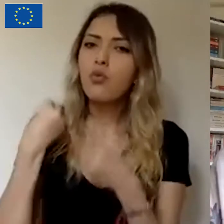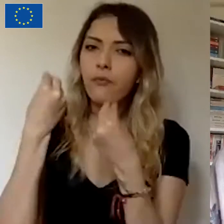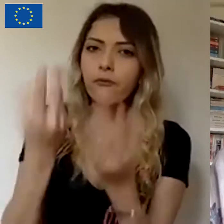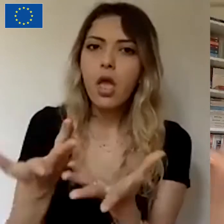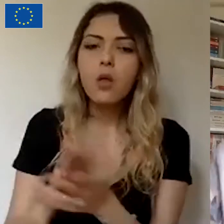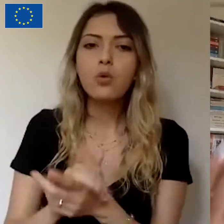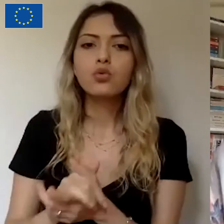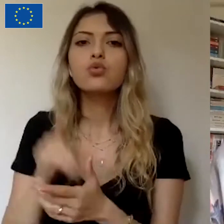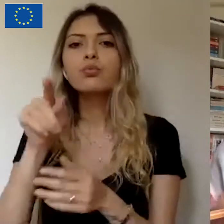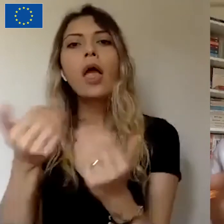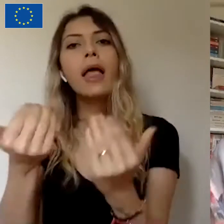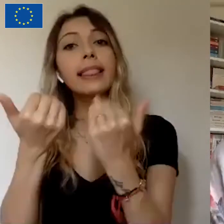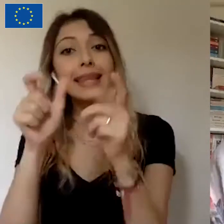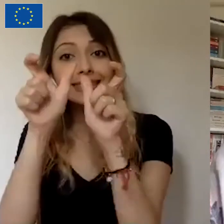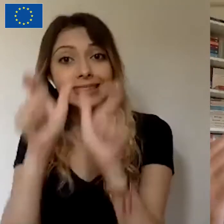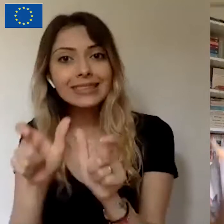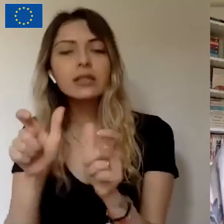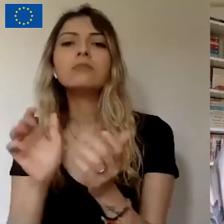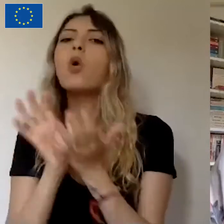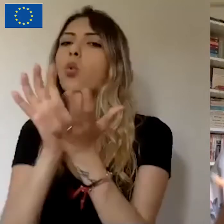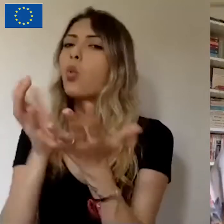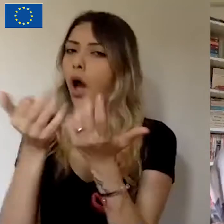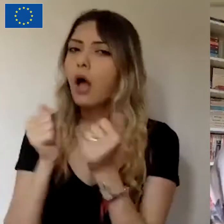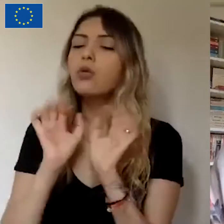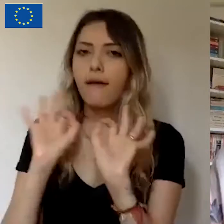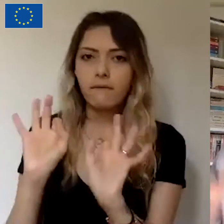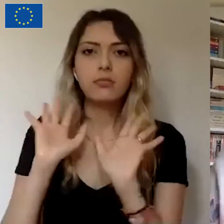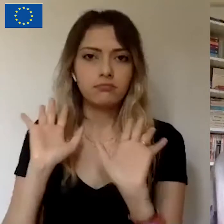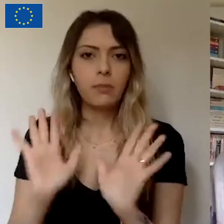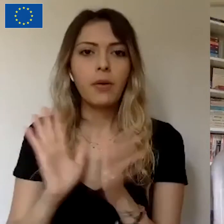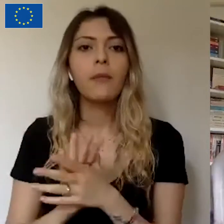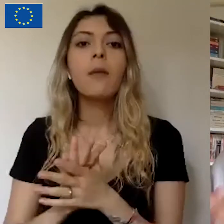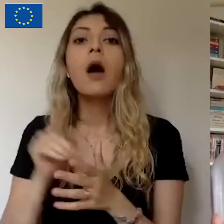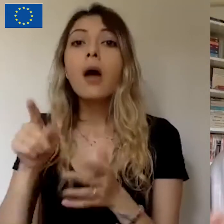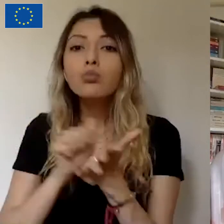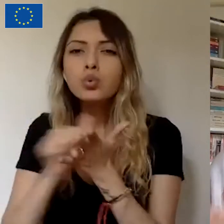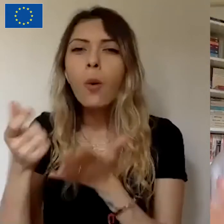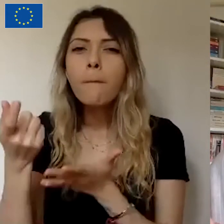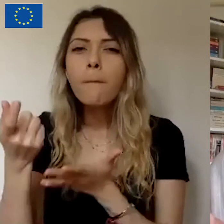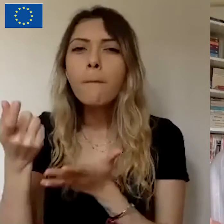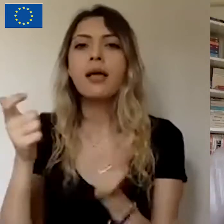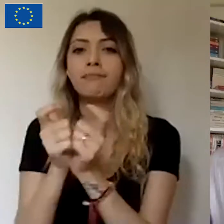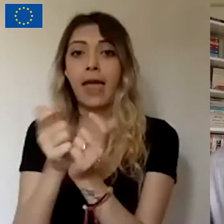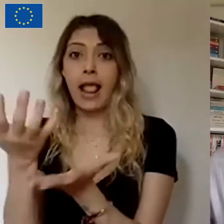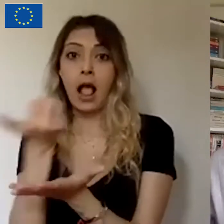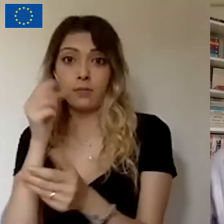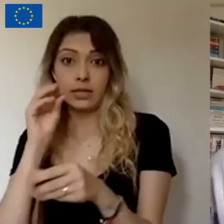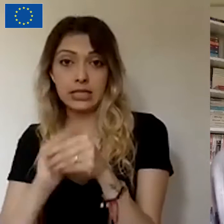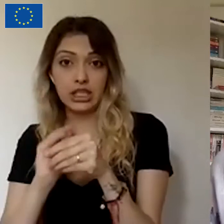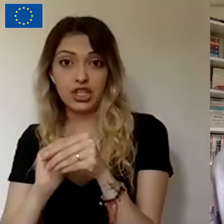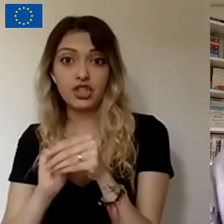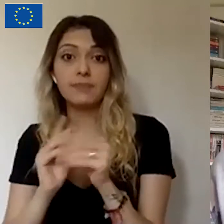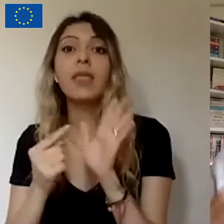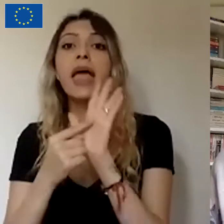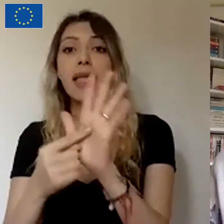verenleri olduğu bir sistemde. Yani tüm paranın sivil toplum örgütüne aktarılabilmesi, yani çatışmaya aktarılabilmesi için